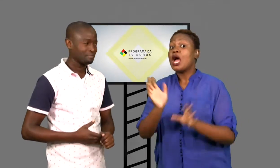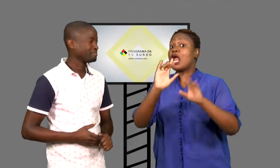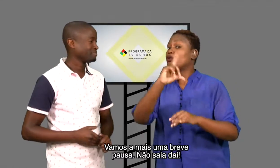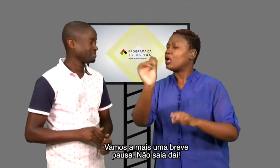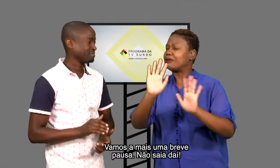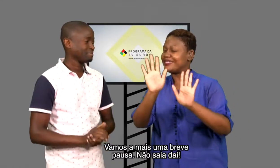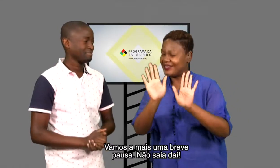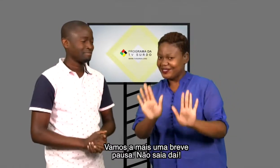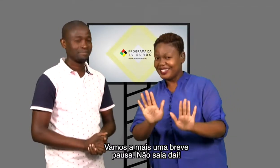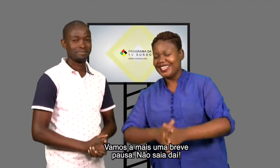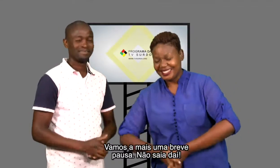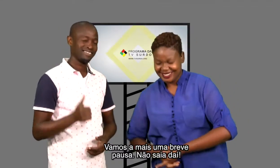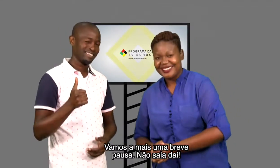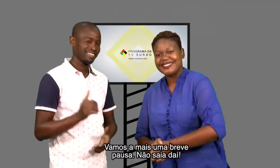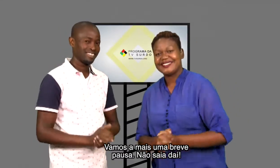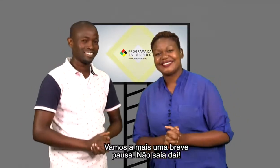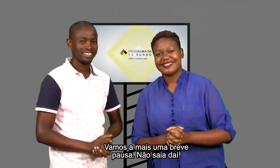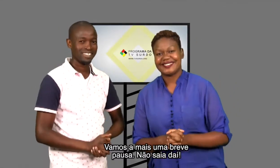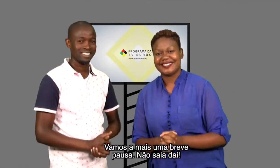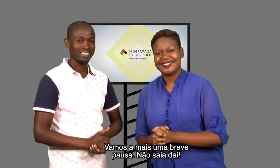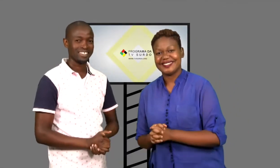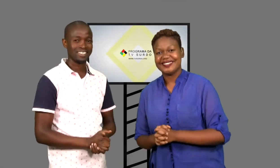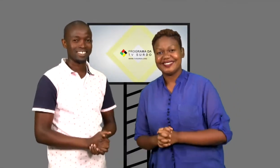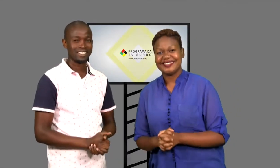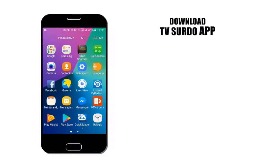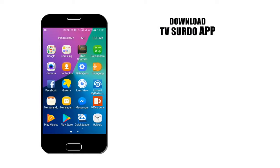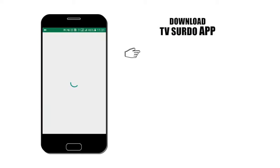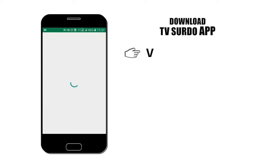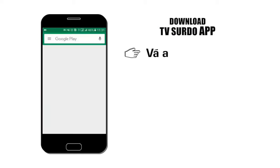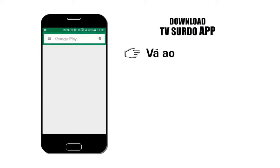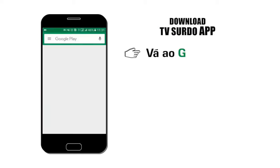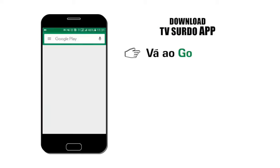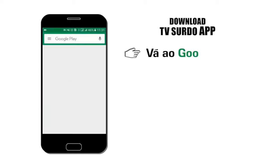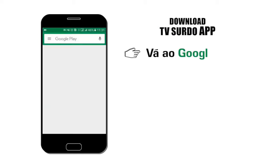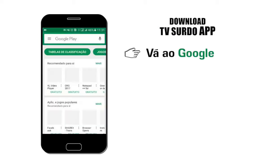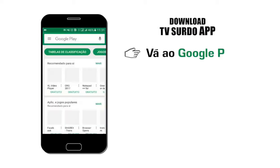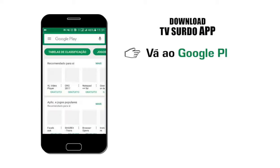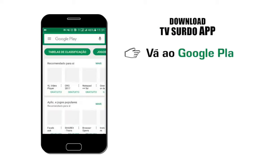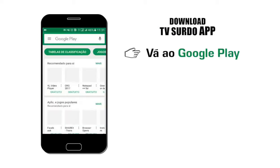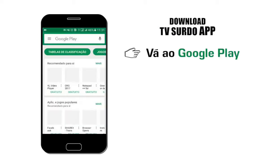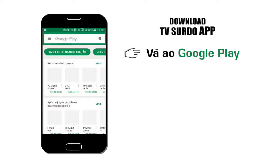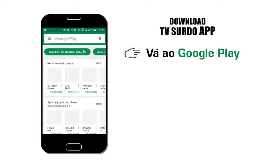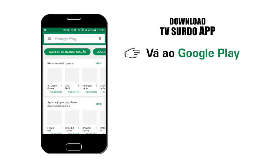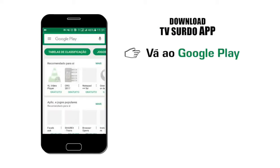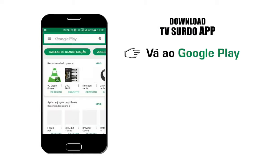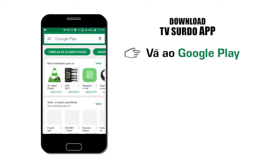Vamos a uma breve pausa. Não saia daí. Pegue no seu telemóvel e vá ao Google Play.